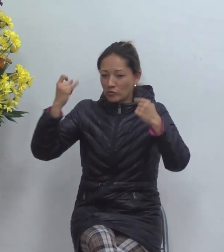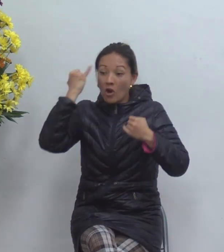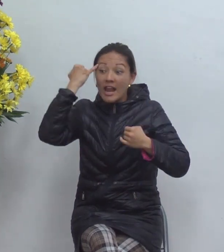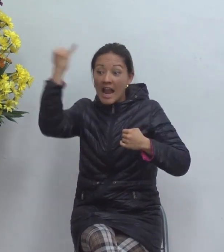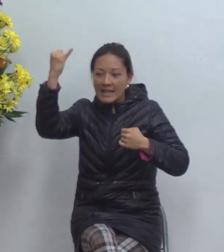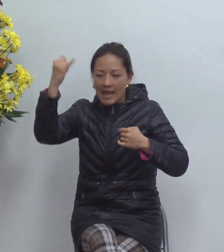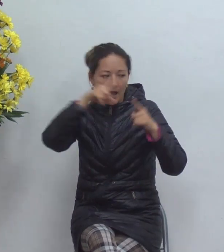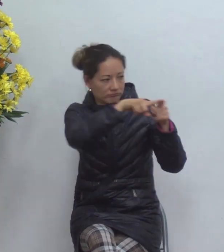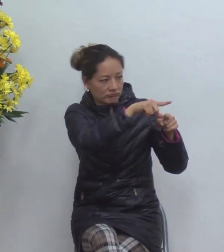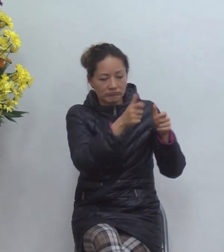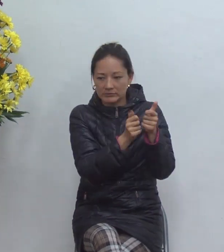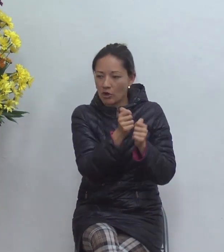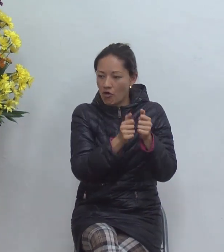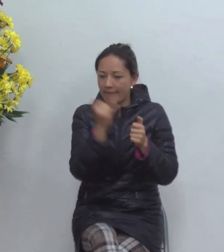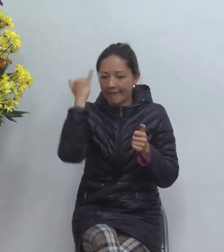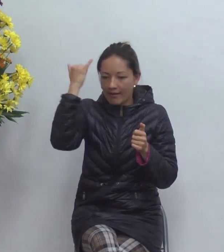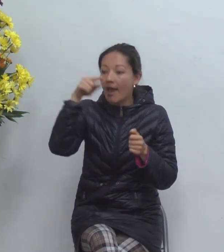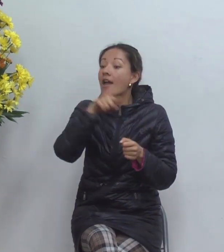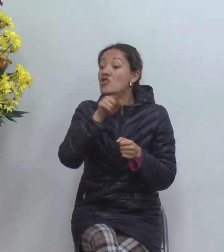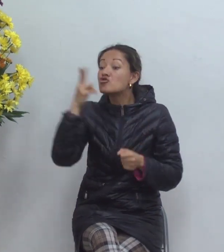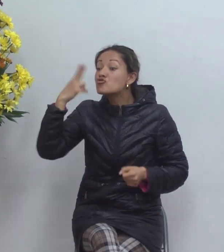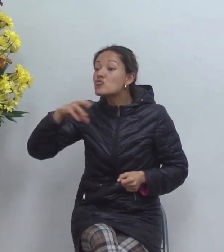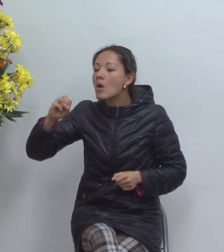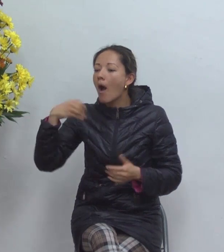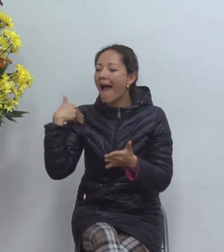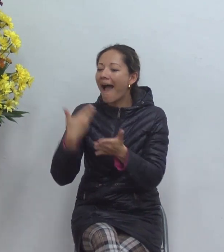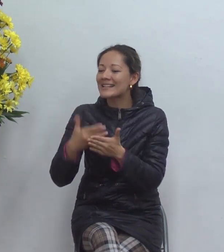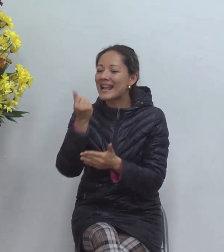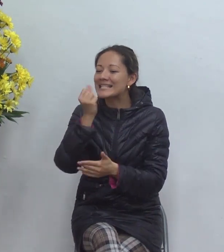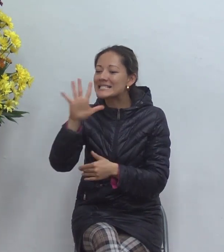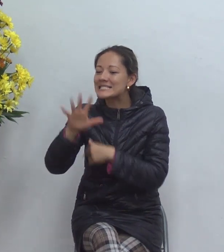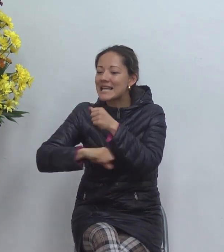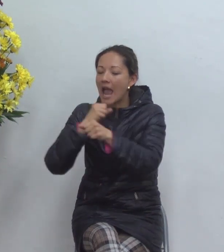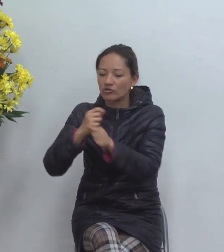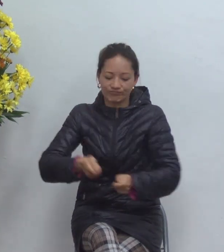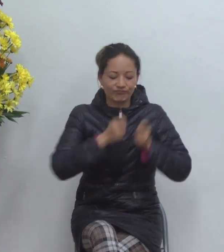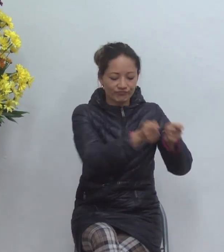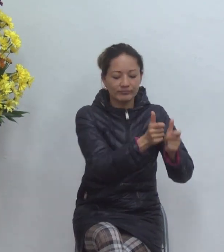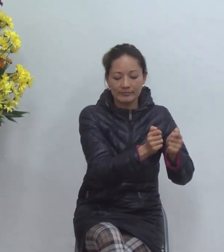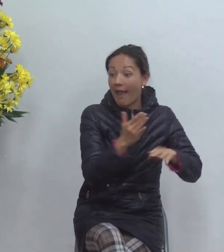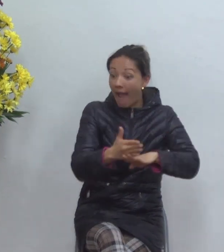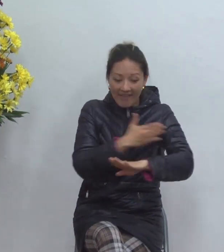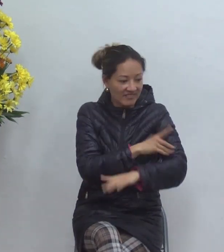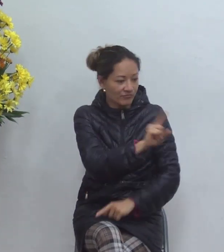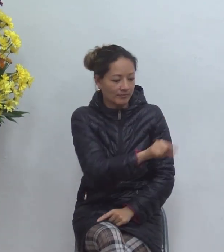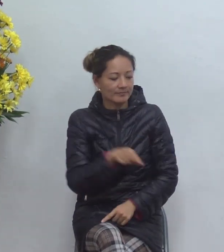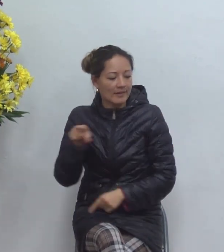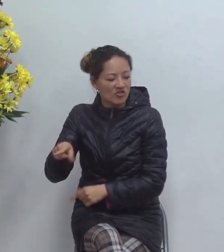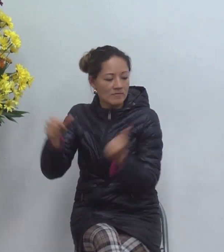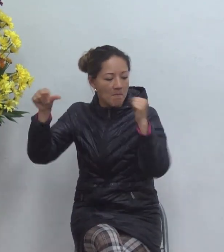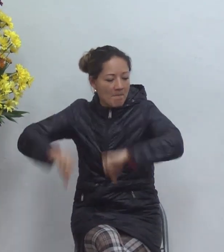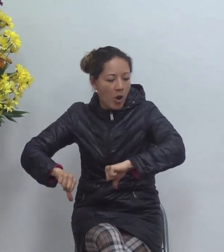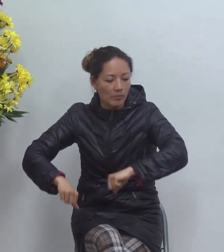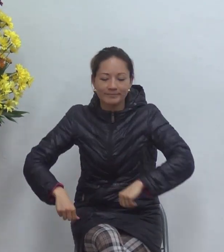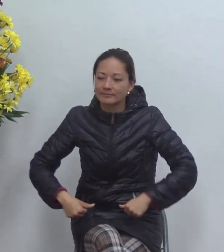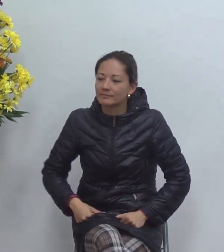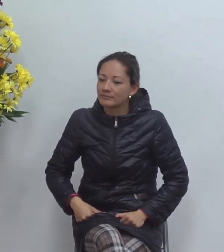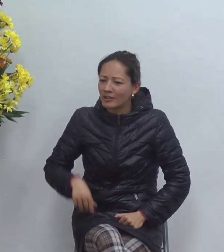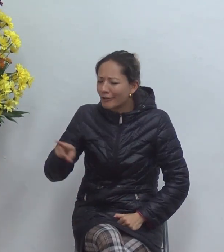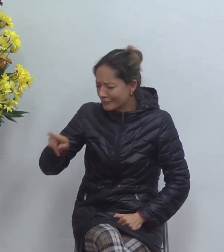el que creó Windows y Max Huck en verdad la mismo consejo usted no sabe el veneno que hay acá para los niños para usted no más es veneno imagínese